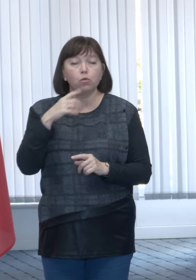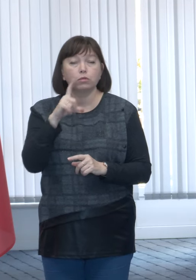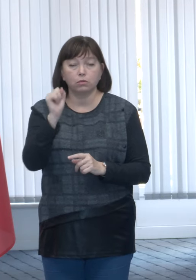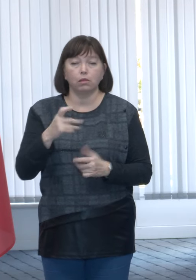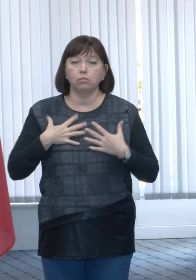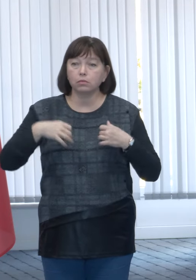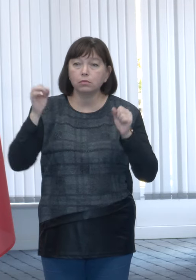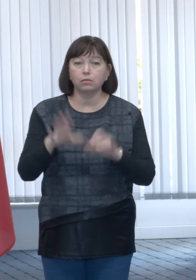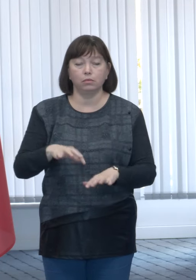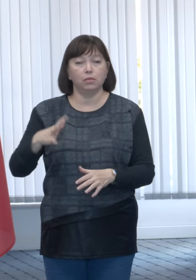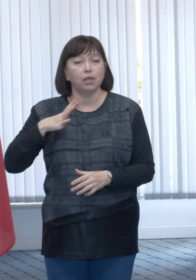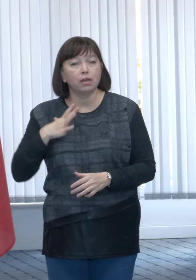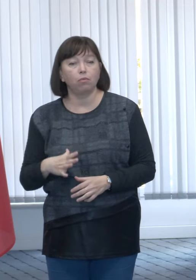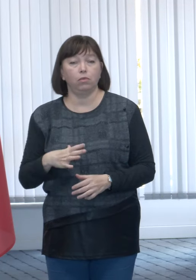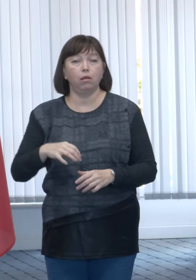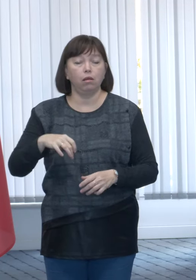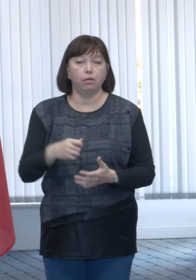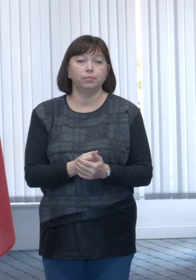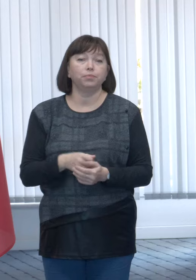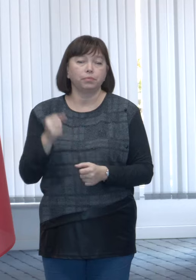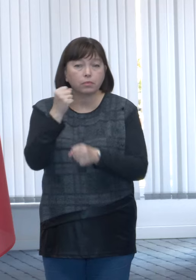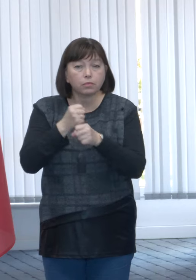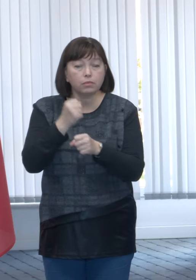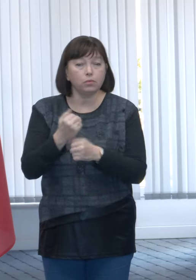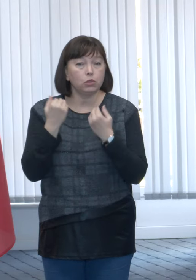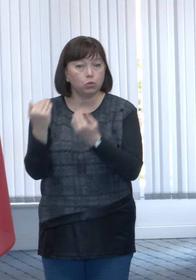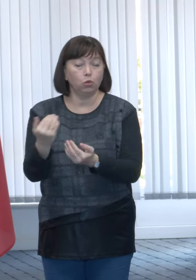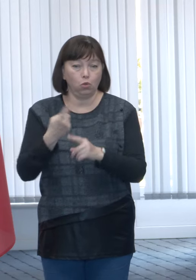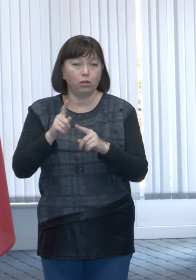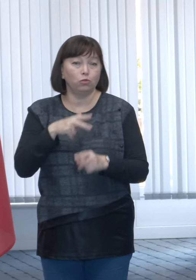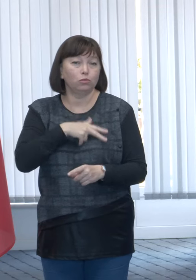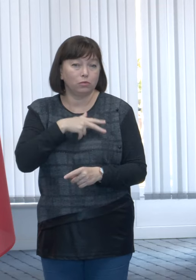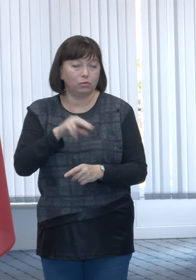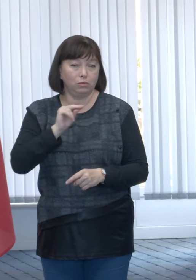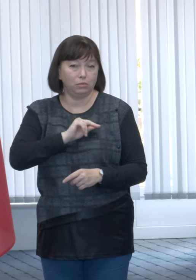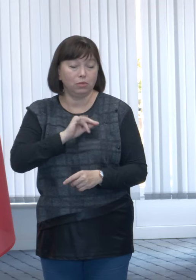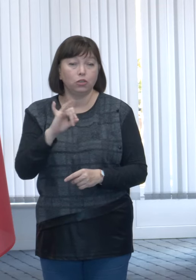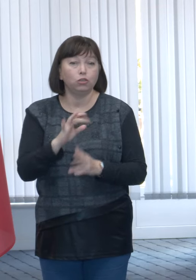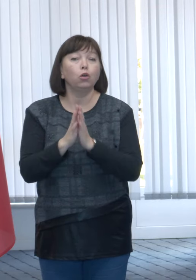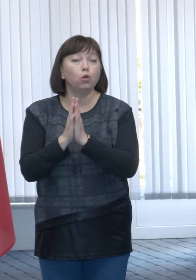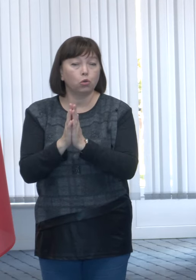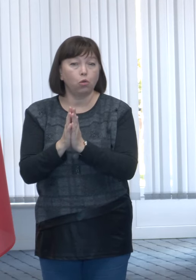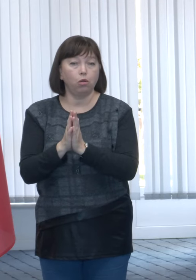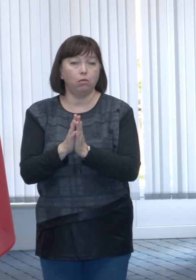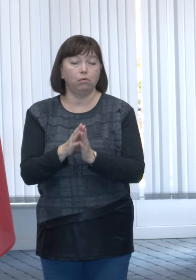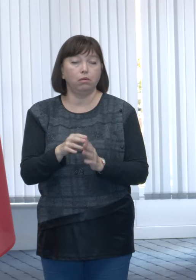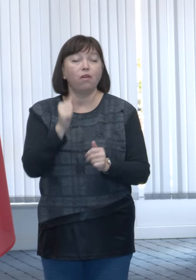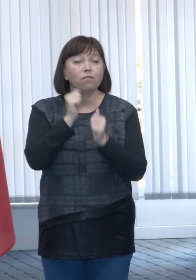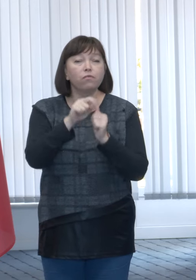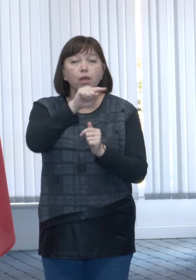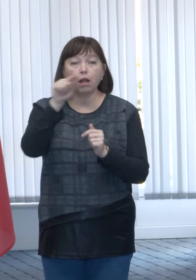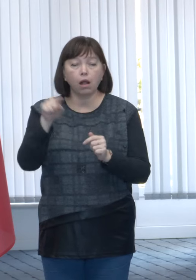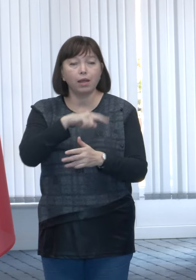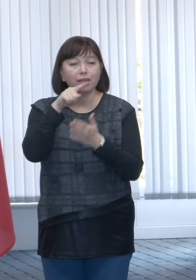răbdarea și implicarea lor și rog să abordeze fiecare